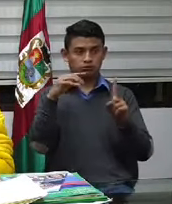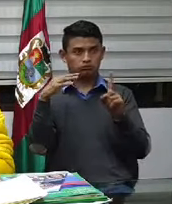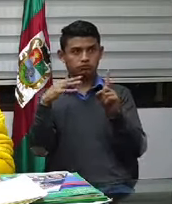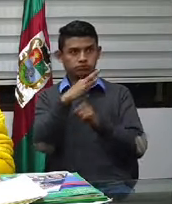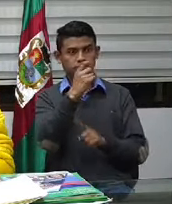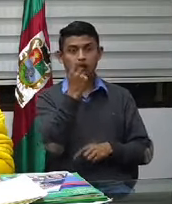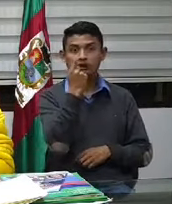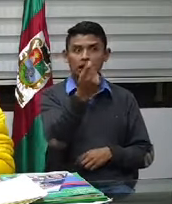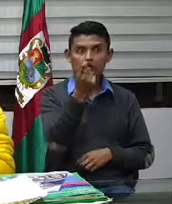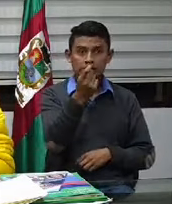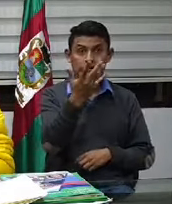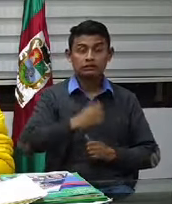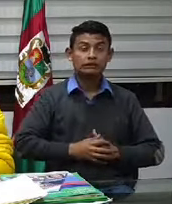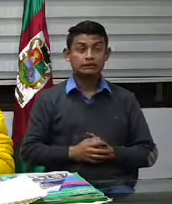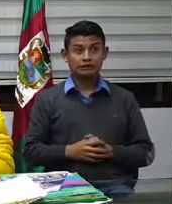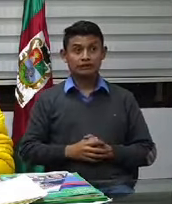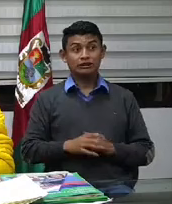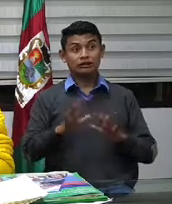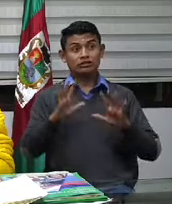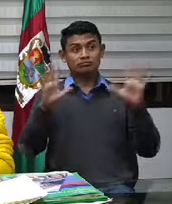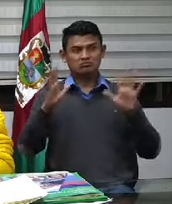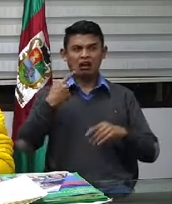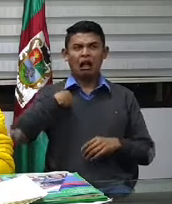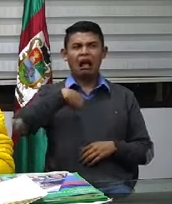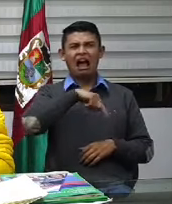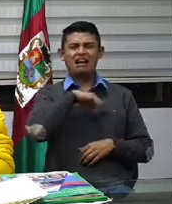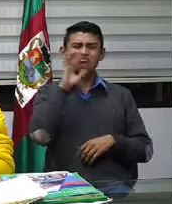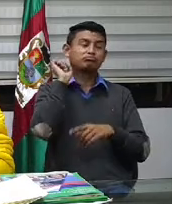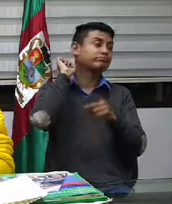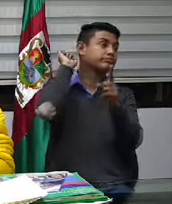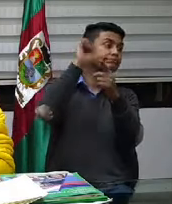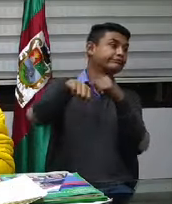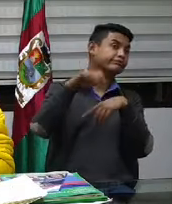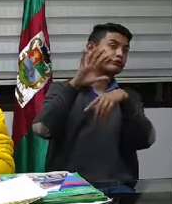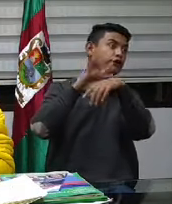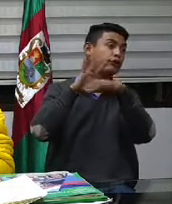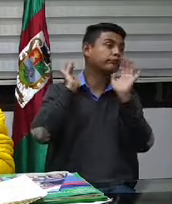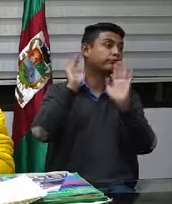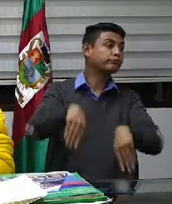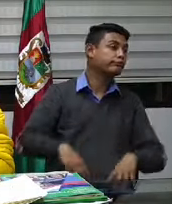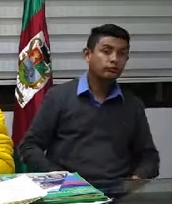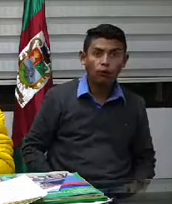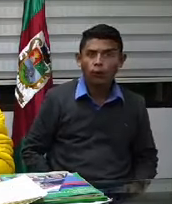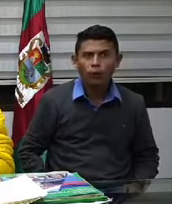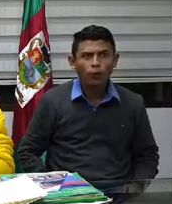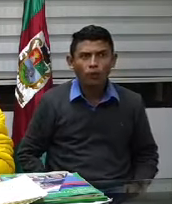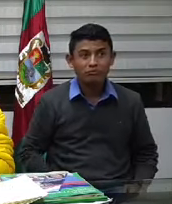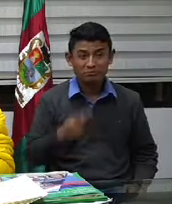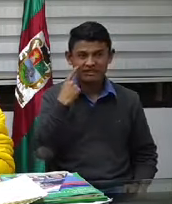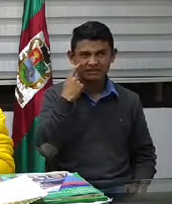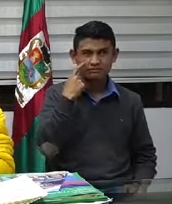no haremos parábolas. Hoy ya condenamos también tres muertos.